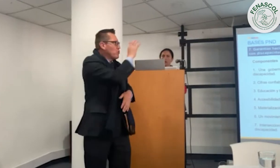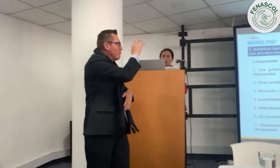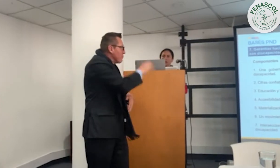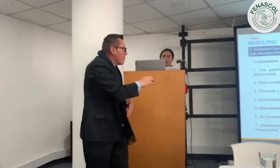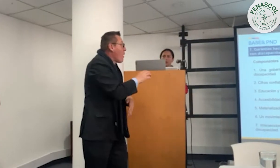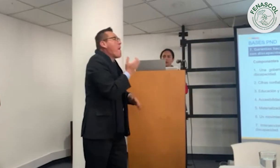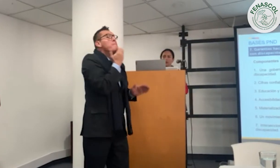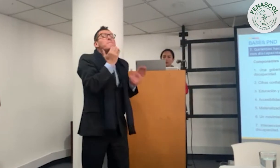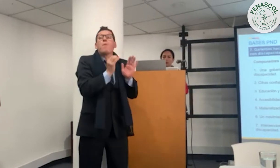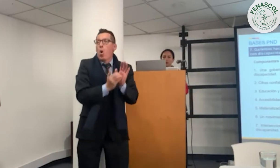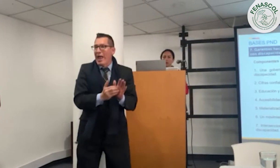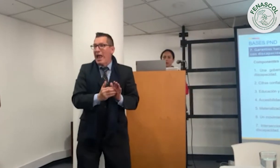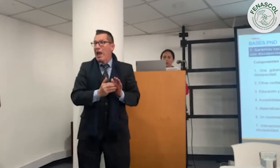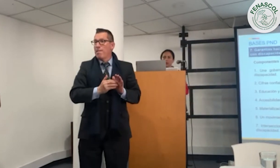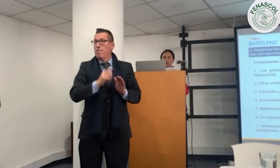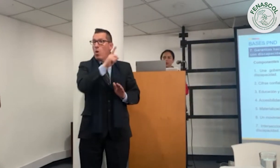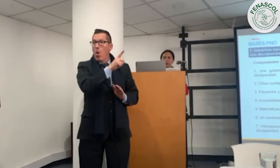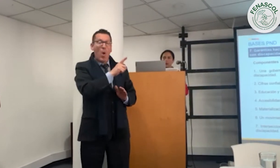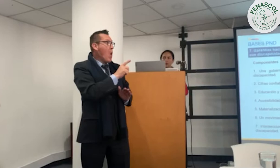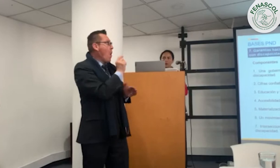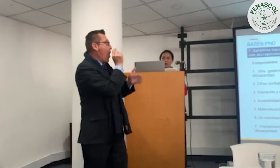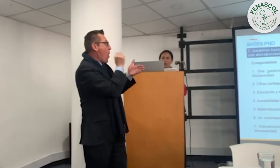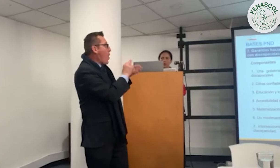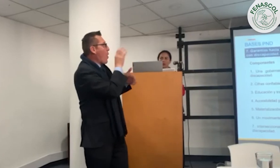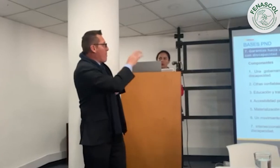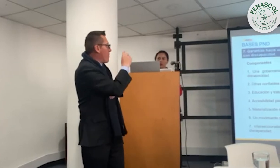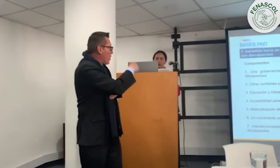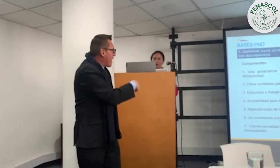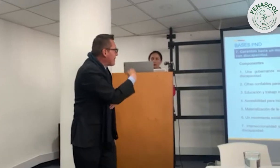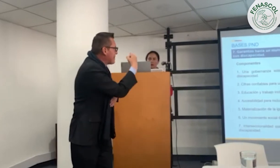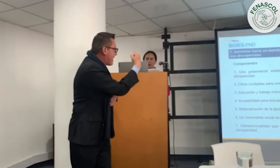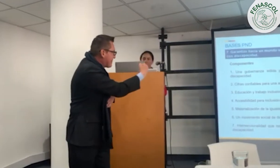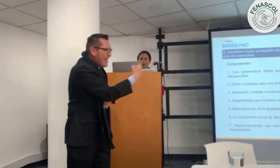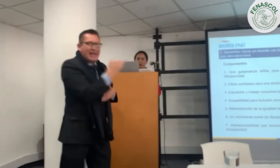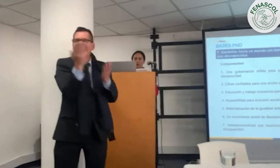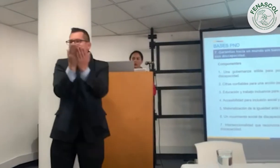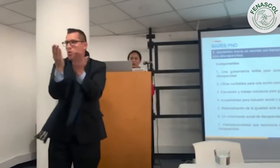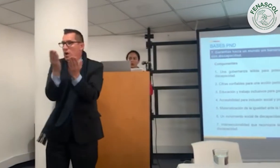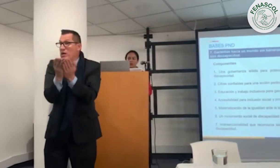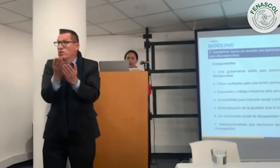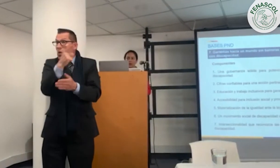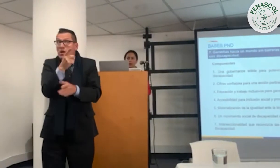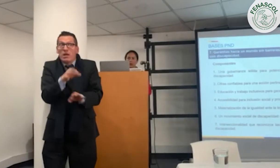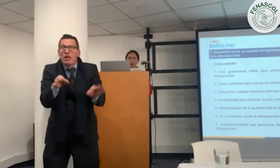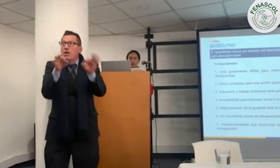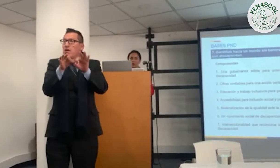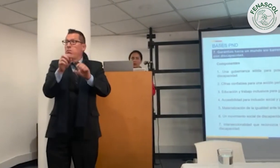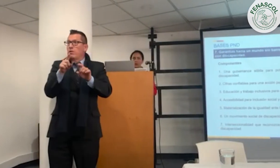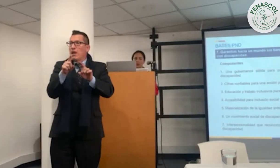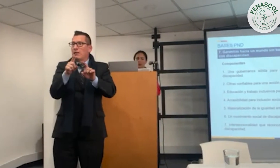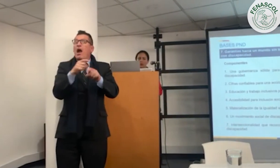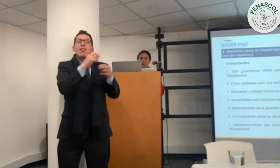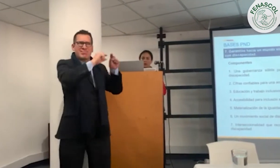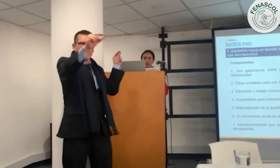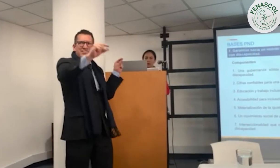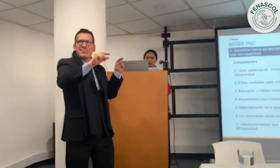componentes. Les pongo un ejemplo. En el tercer componente, menciona la importancia de la educación inclusiva. La educación